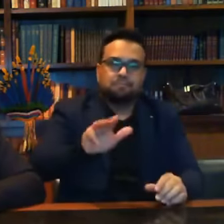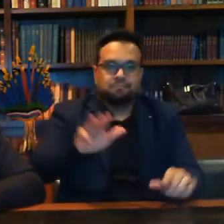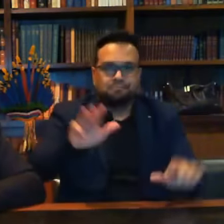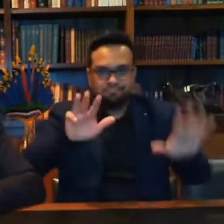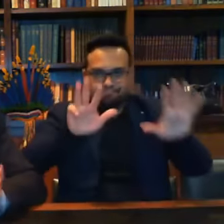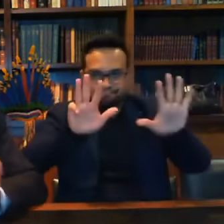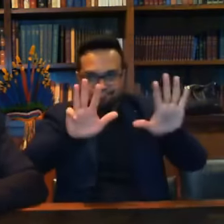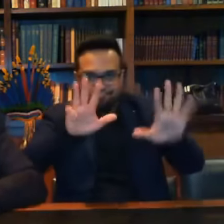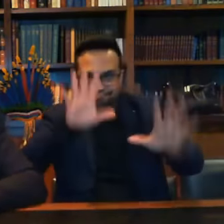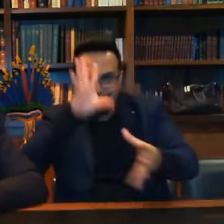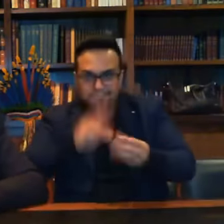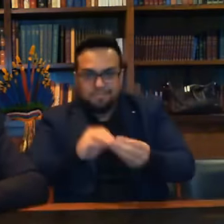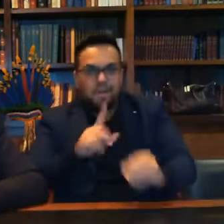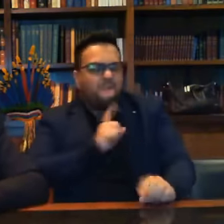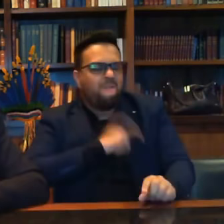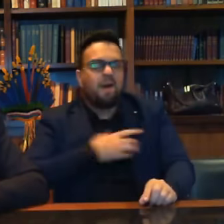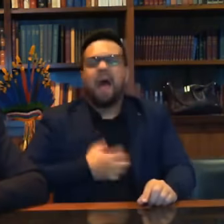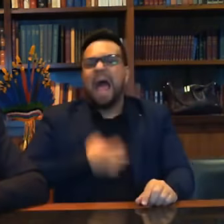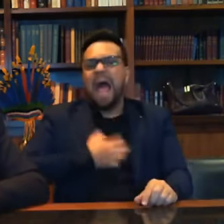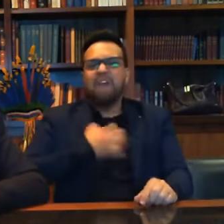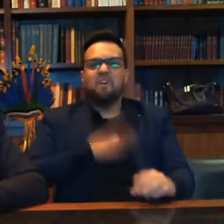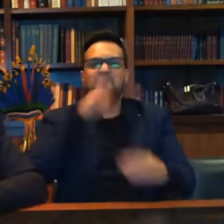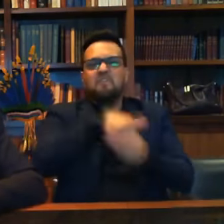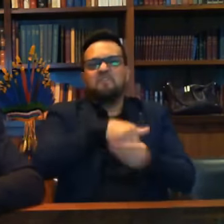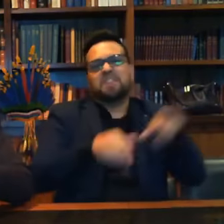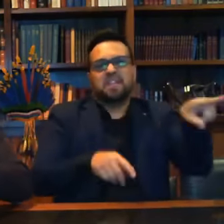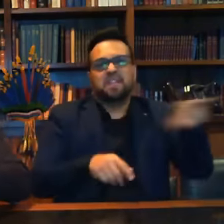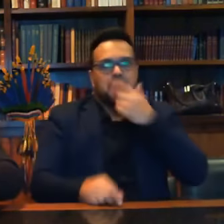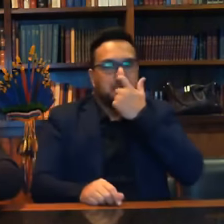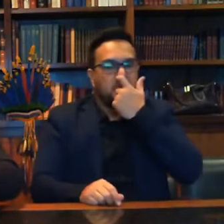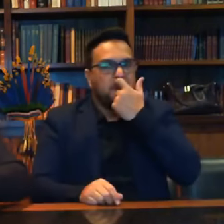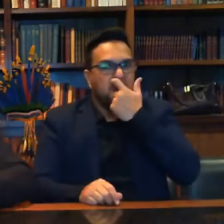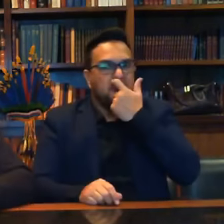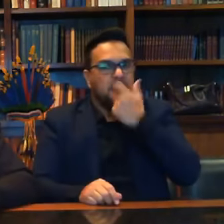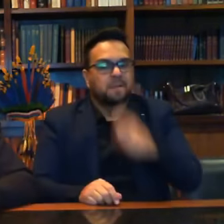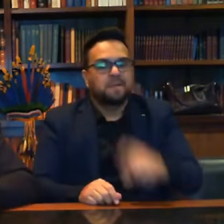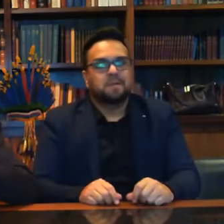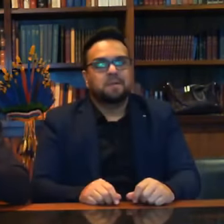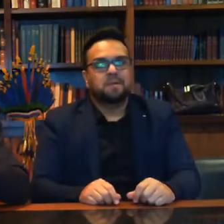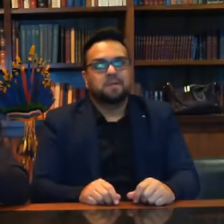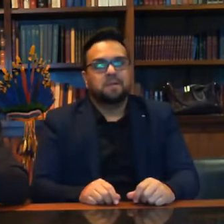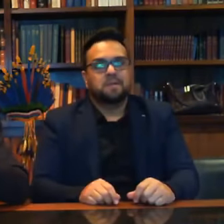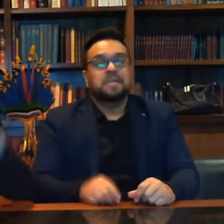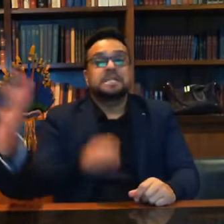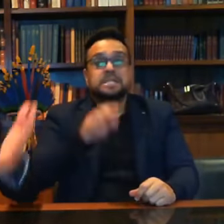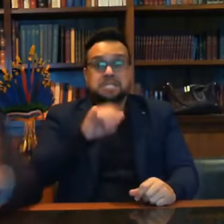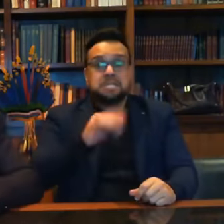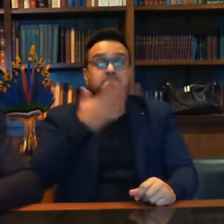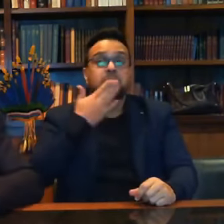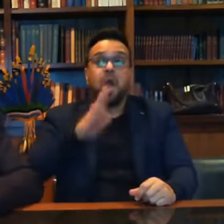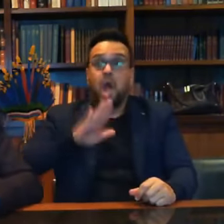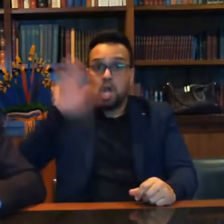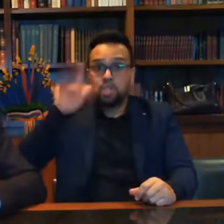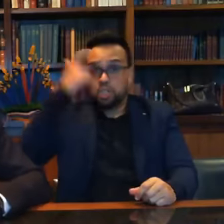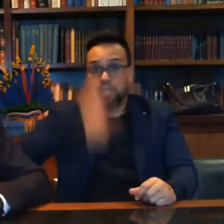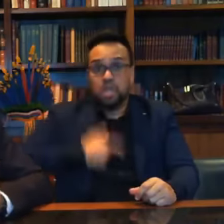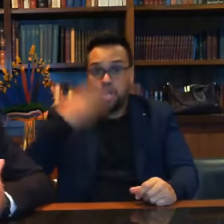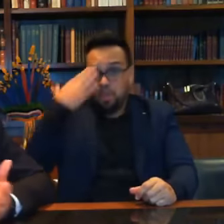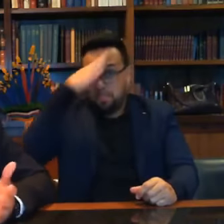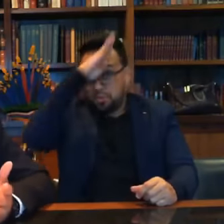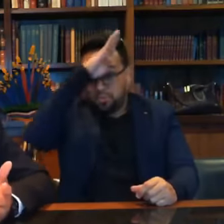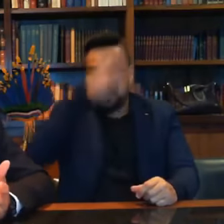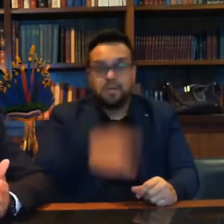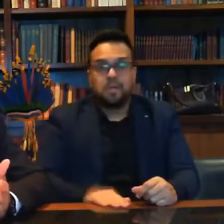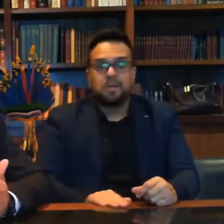de raivinha para sacanhar o Bolsonaro se ele vier a candidata ou votar no outro lado. Você está fazendo mal